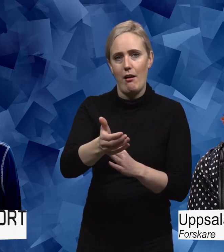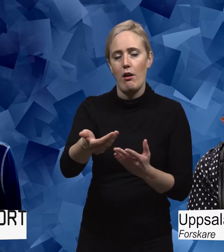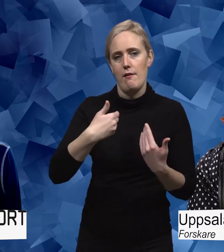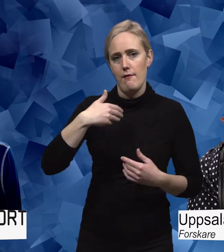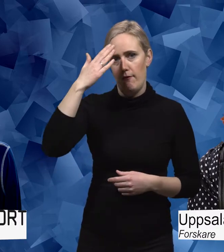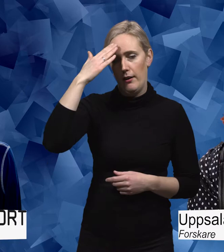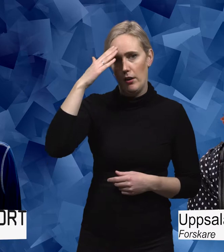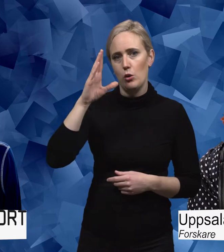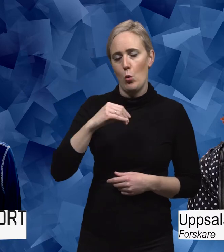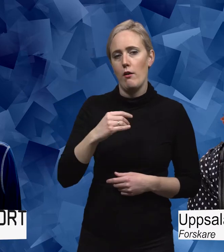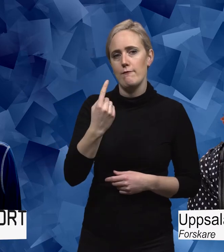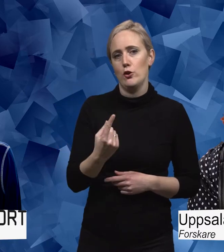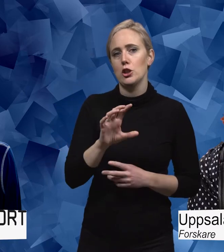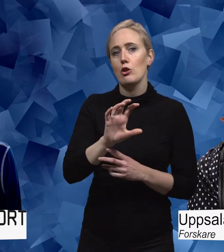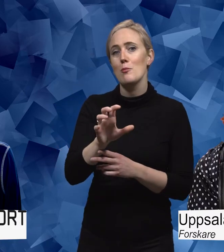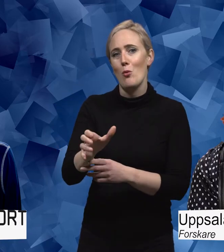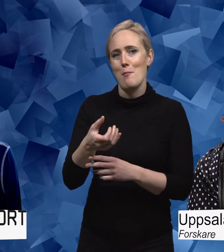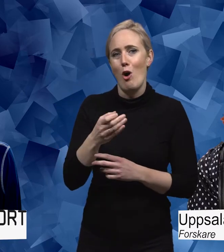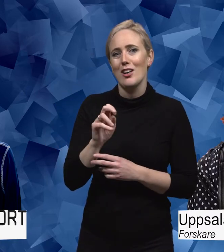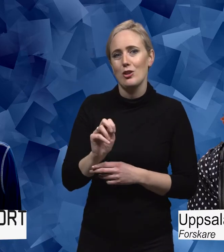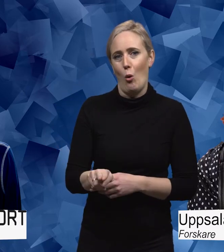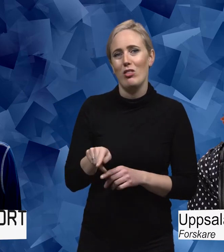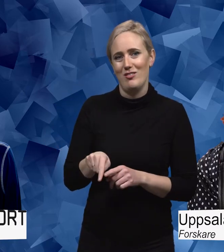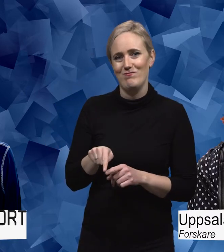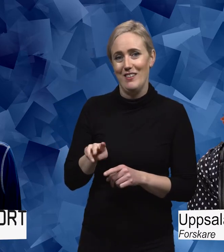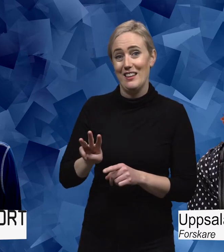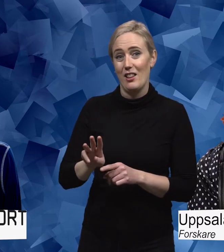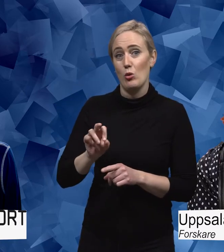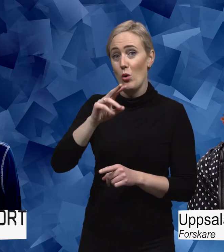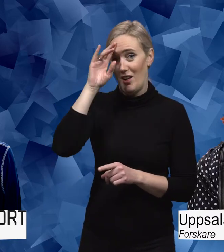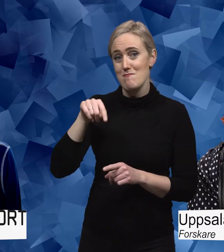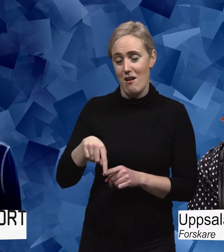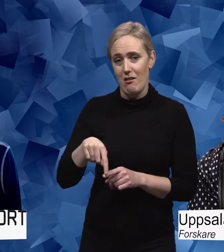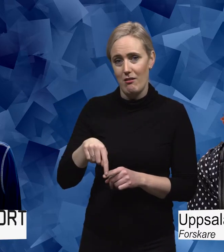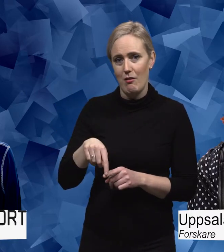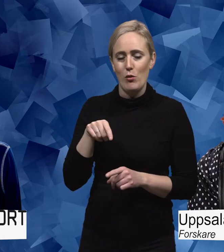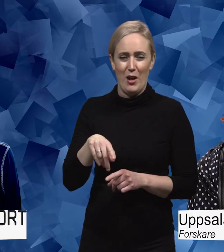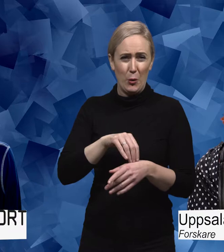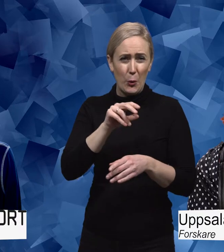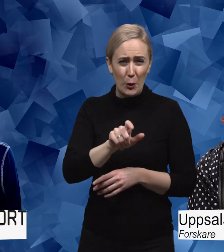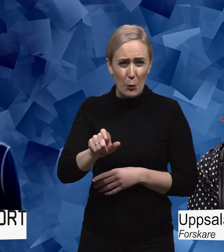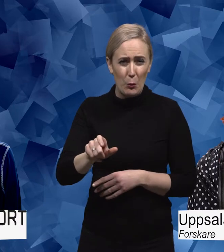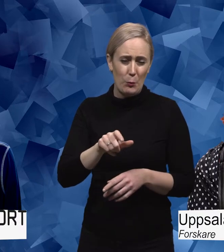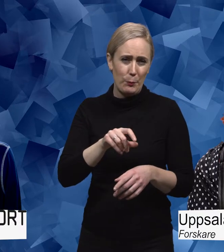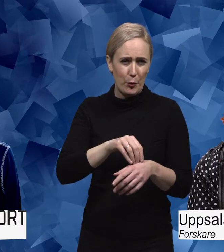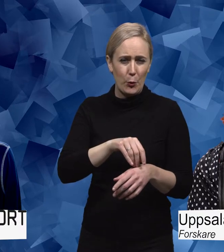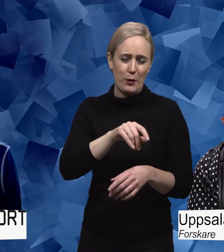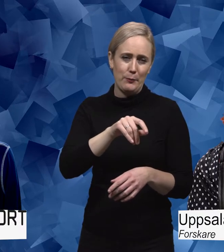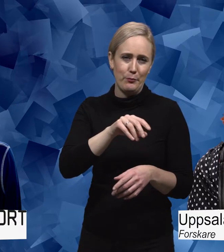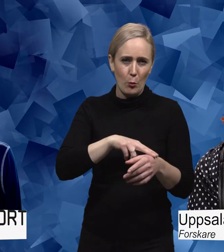när jag var 13 år upplevt de första symptomen på Parkinsons sjukdom. Som ju är en sjukdom som man normalt sett förknippar med mycket äldre personer.